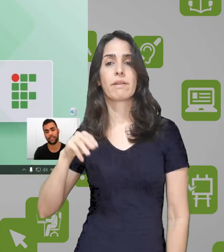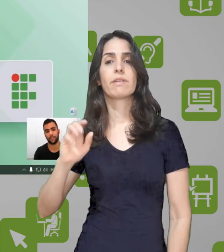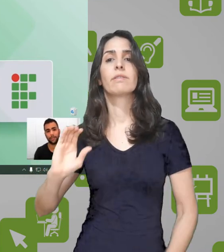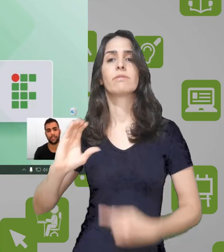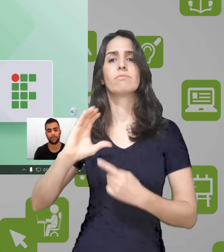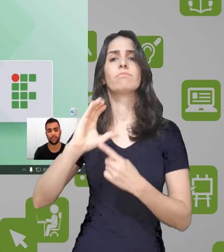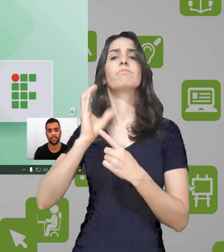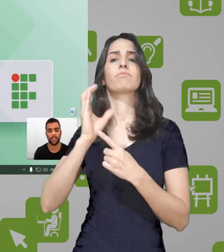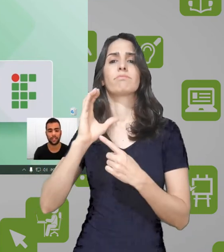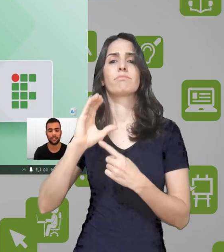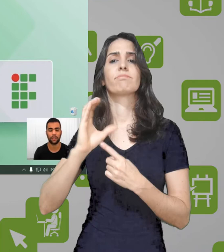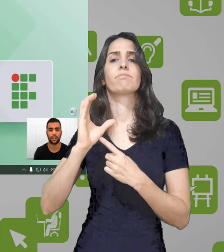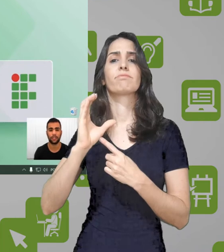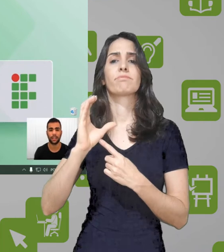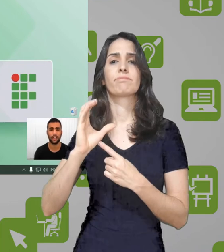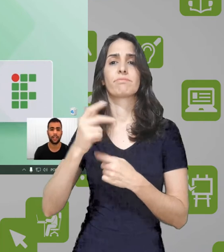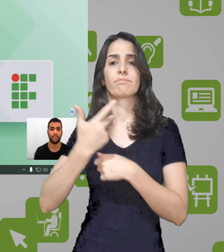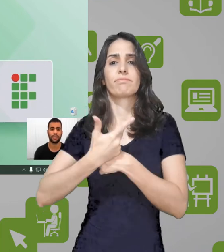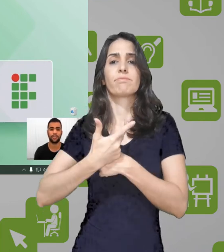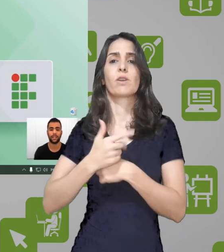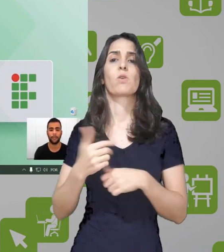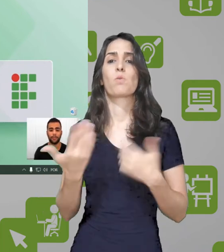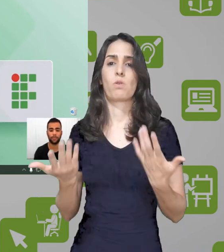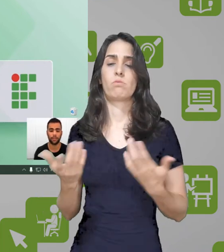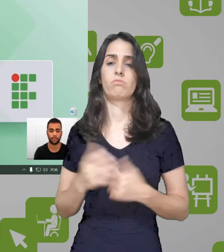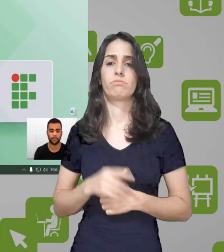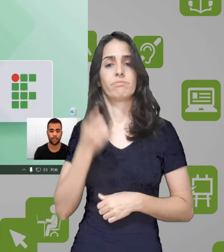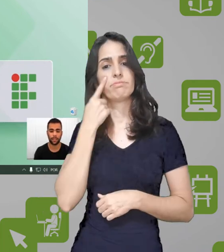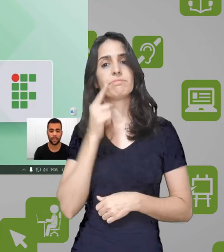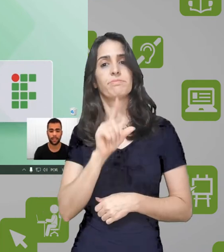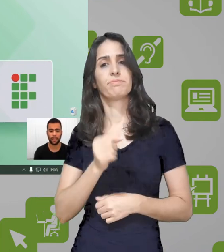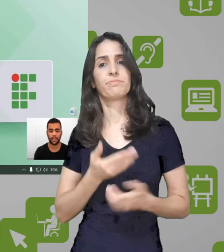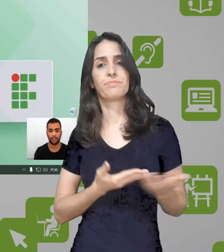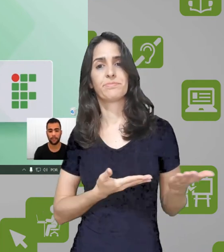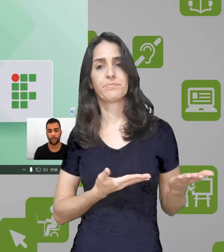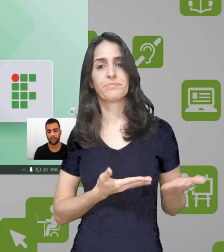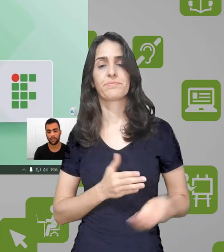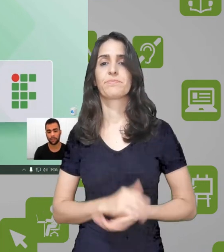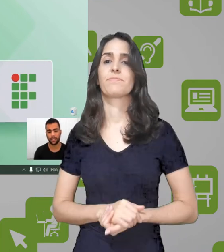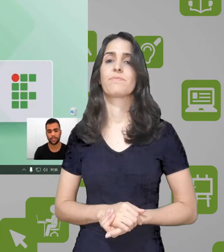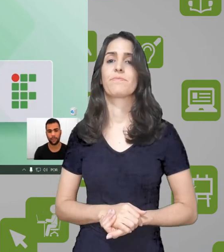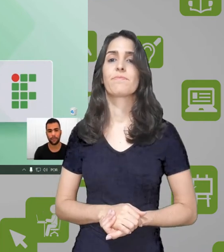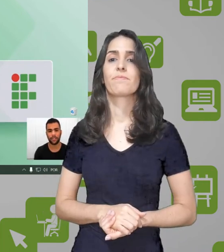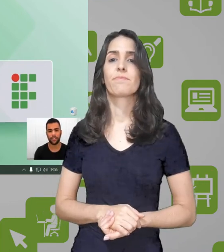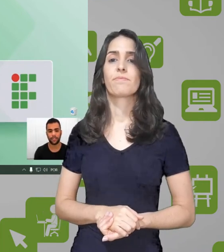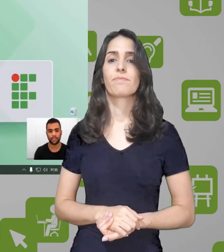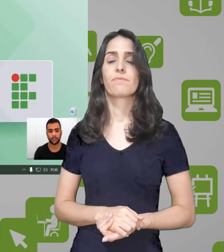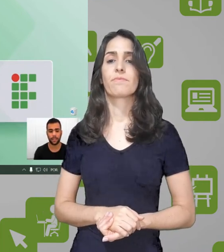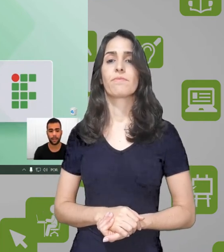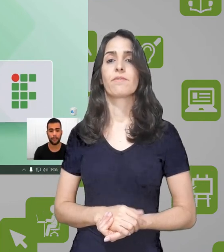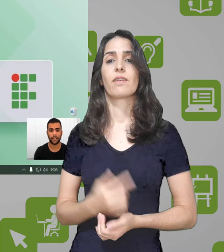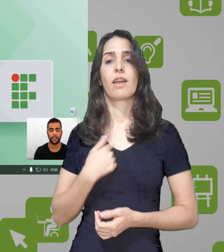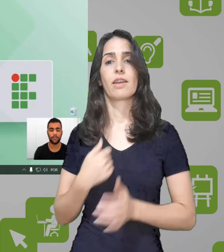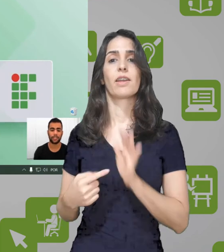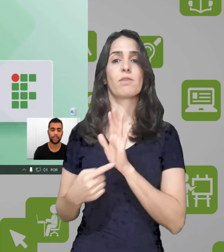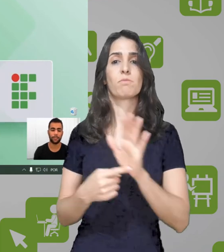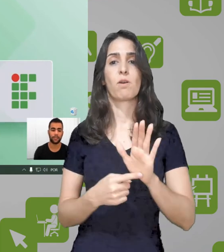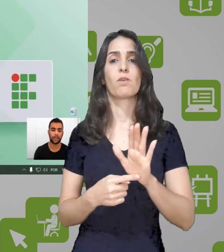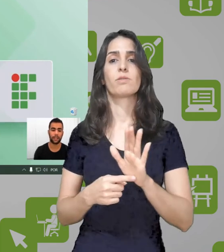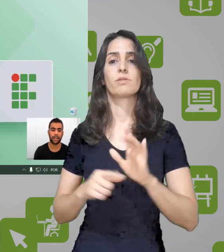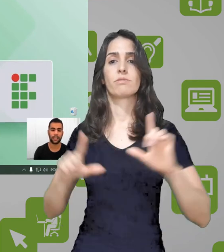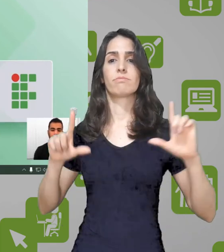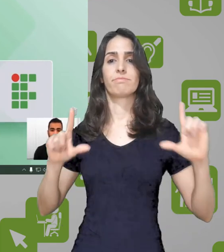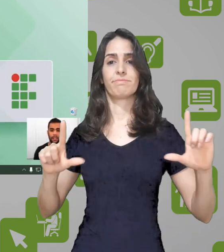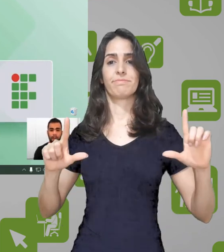webcams conectadas, que eu quero estar fazendo a captura. No meu caso, eu vou escolher essa webcam aqui. Repare que com essa